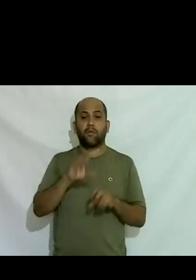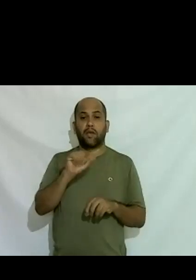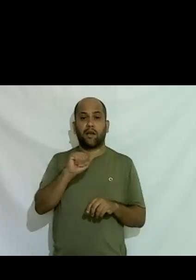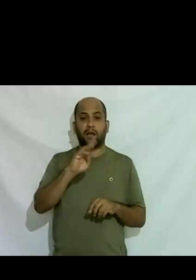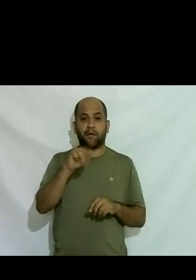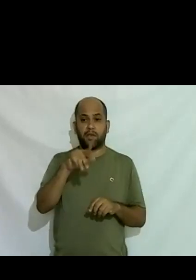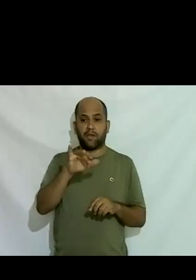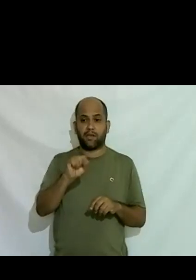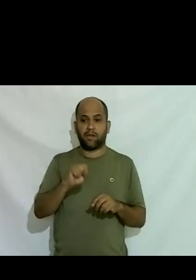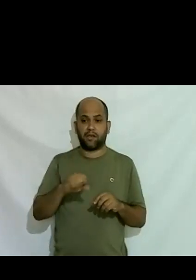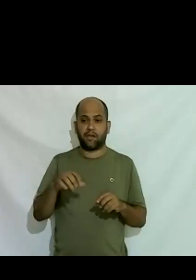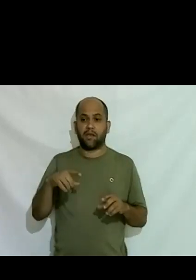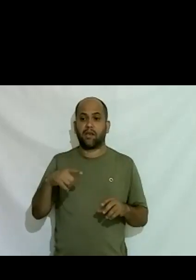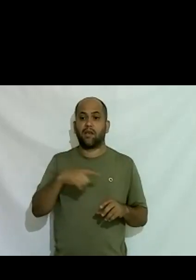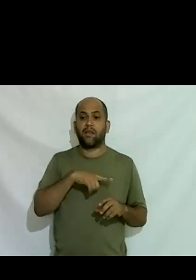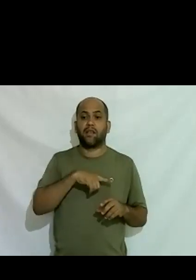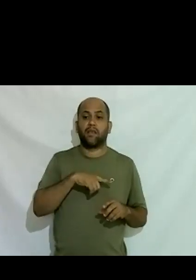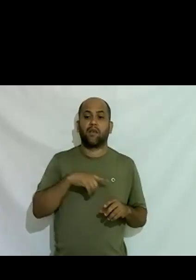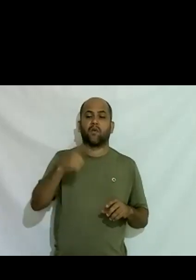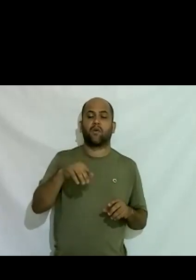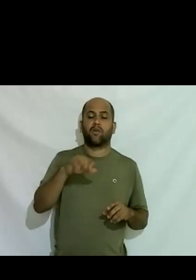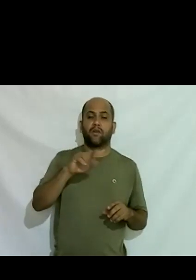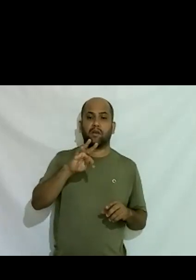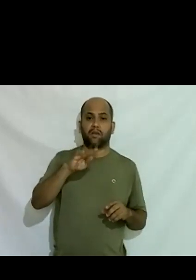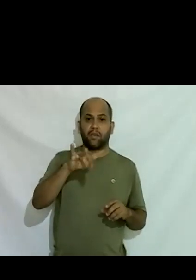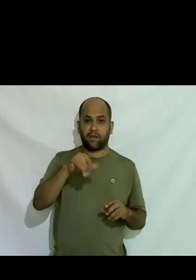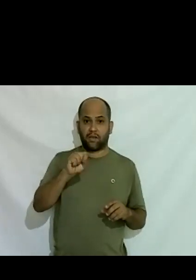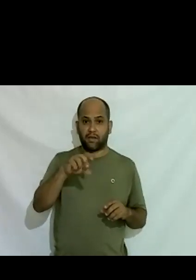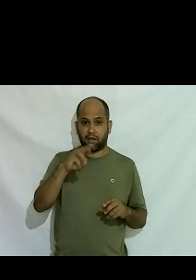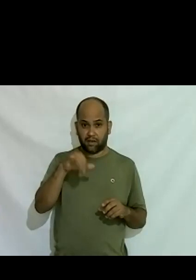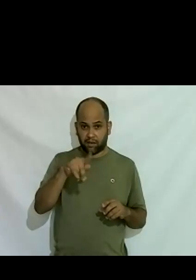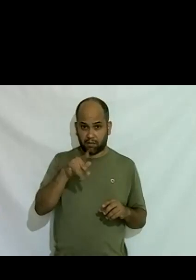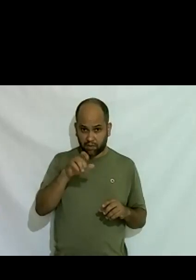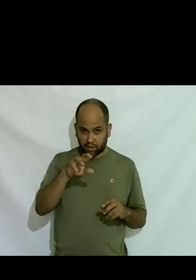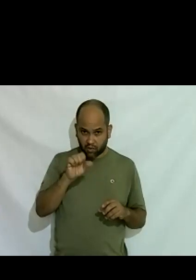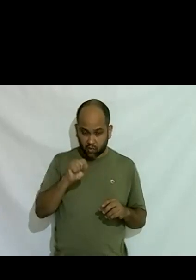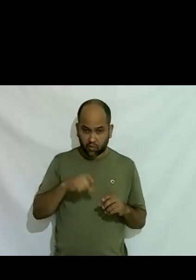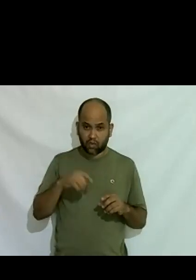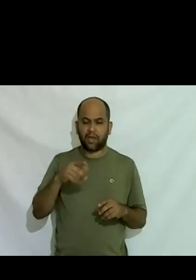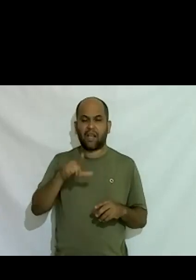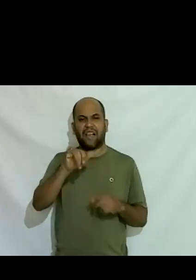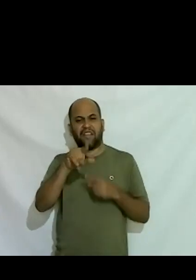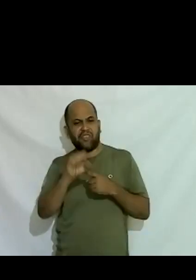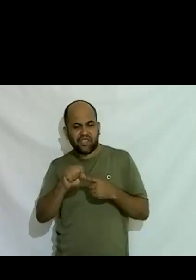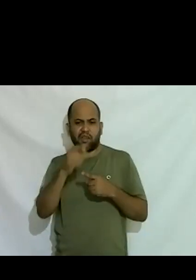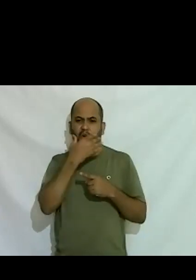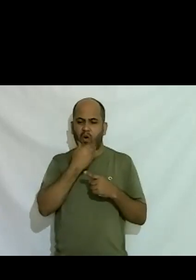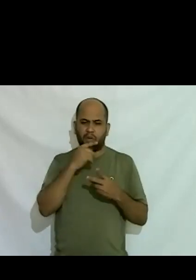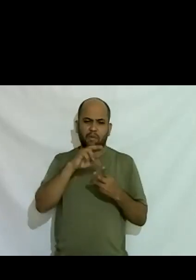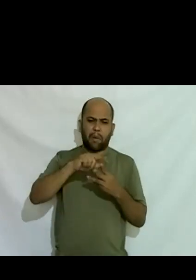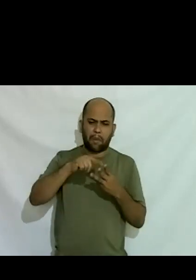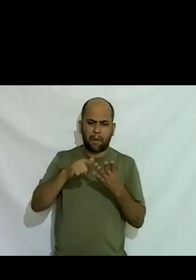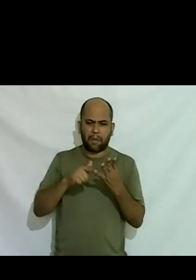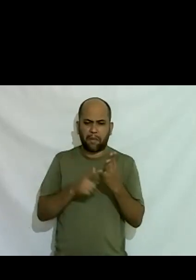que hoje trabalha comigo em transempregos Laerte Pontinho que é cartonista da Fone de São Paulo Letícia Lanza essa que eu mencionei do Paraná